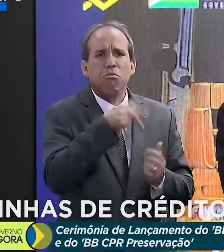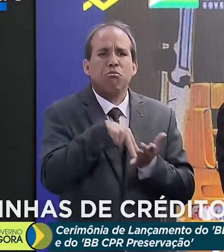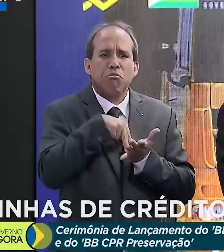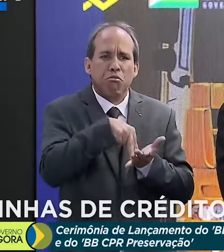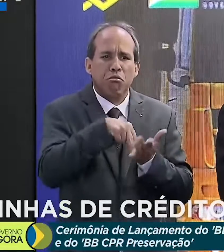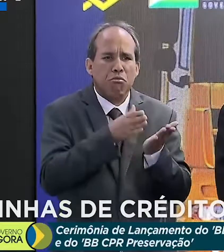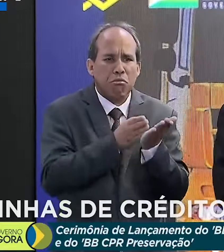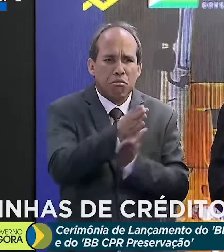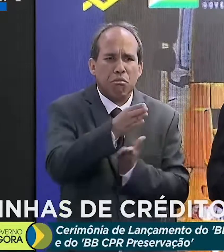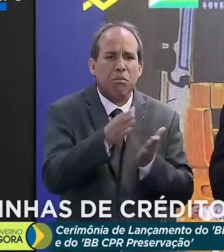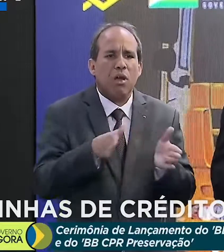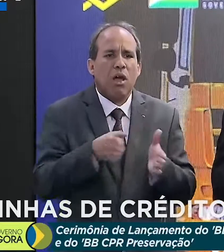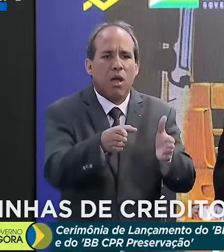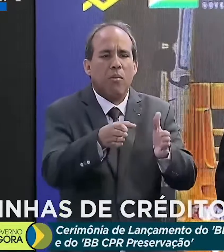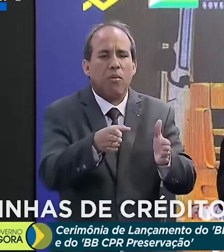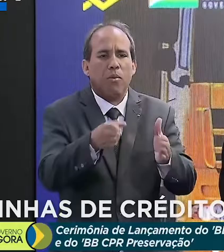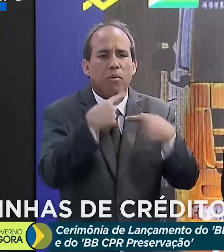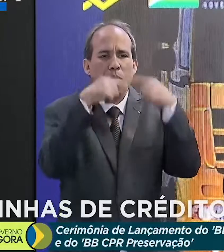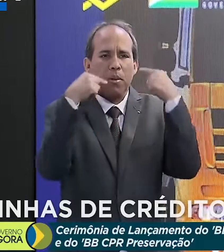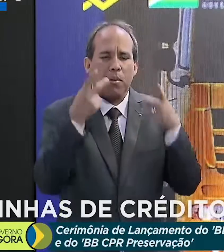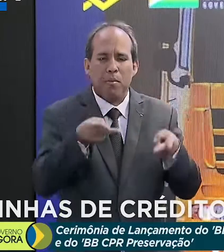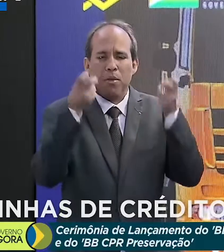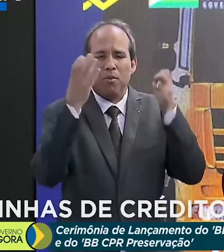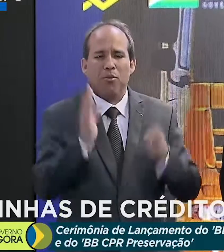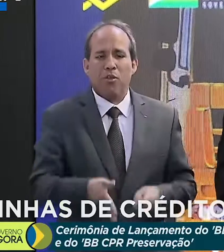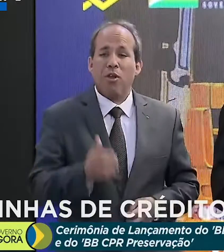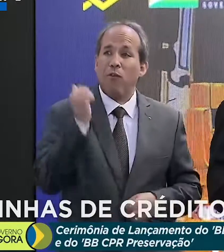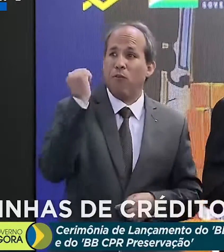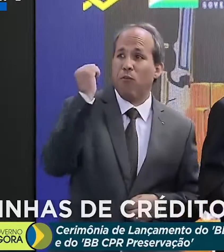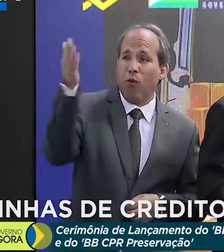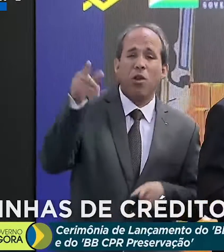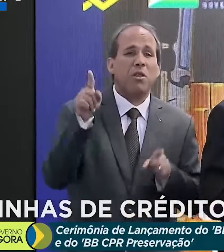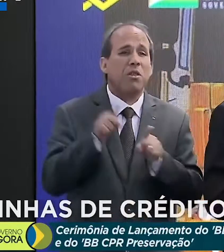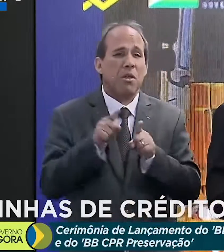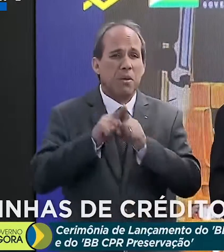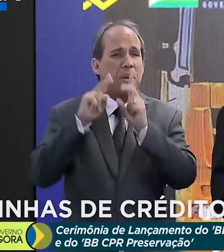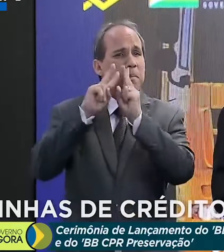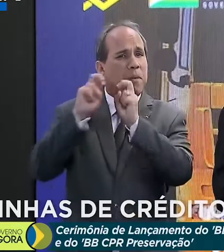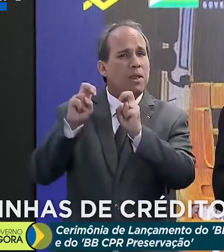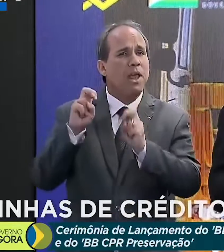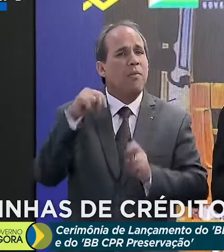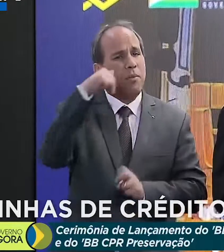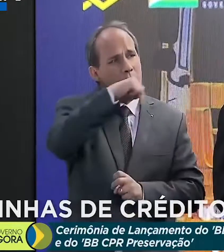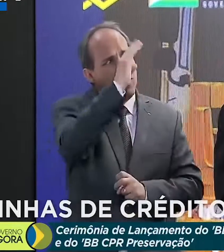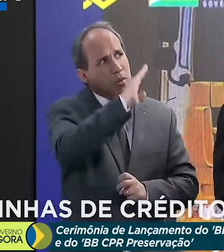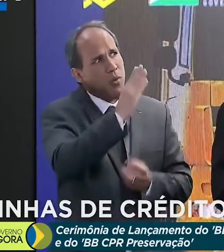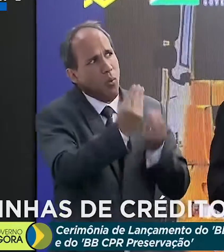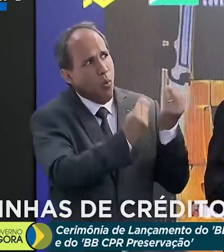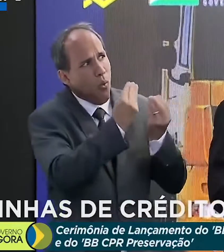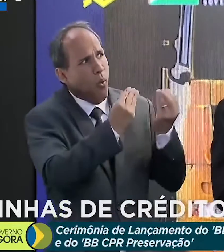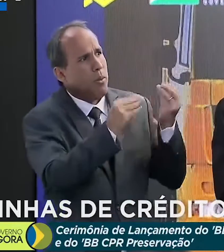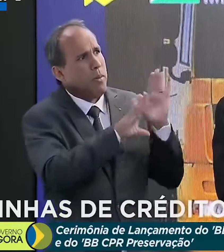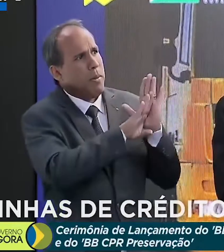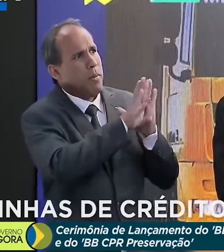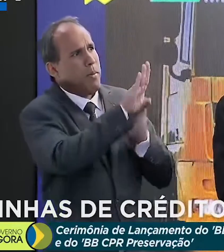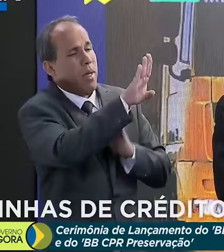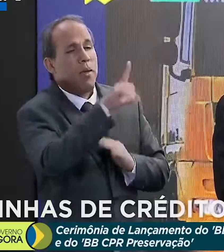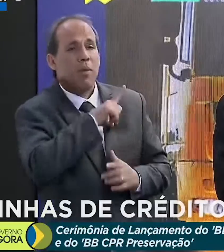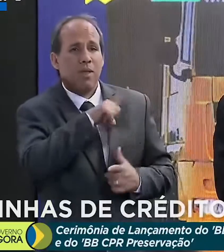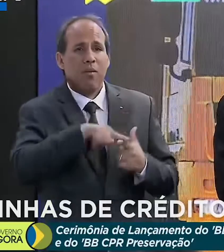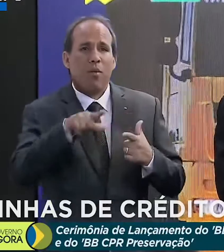Nós percebemos isso, lá fora fomos recebidos com essa percepção também, essa crise lá fora, infelizmente,